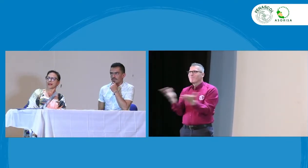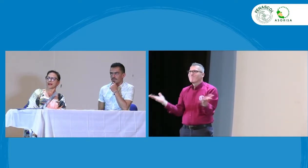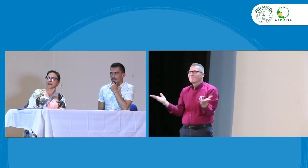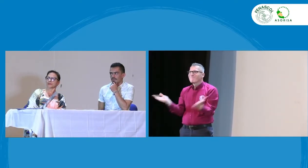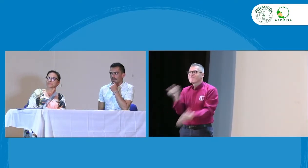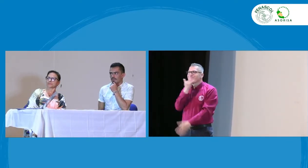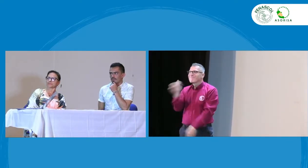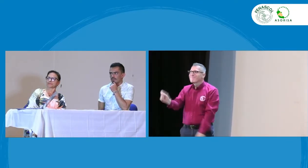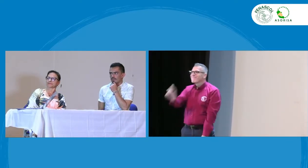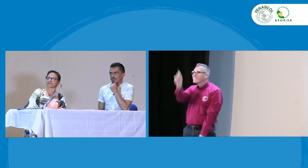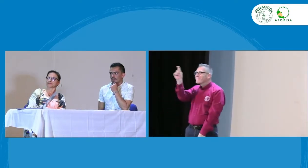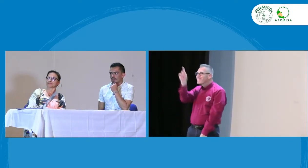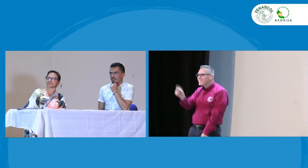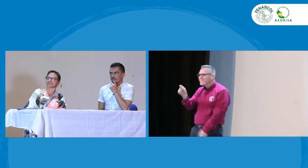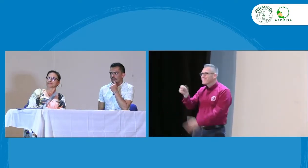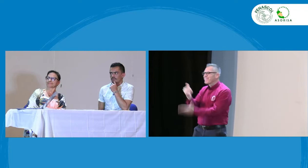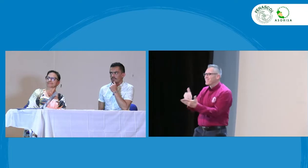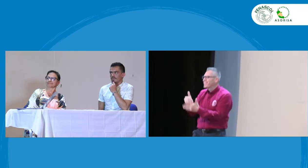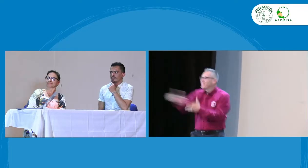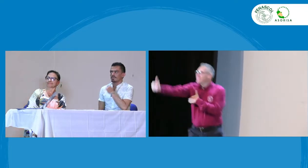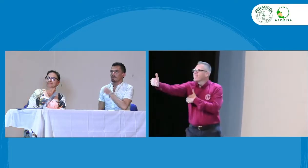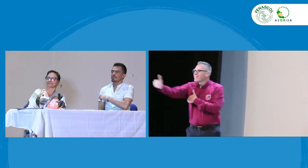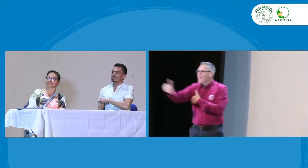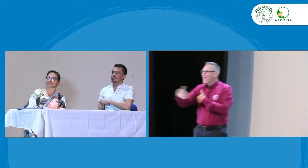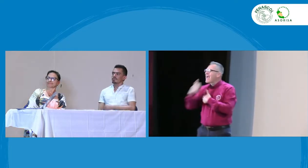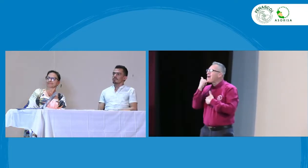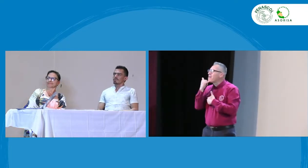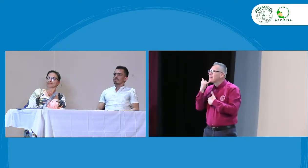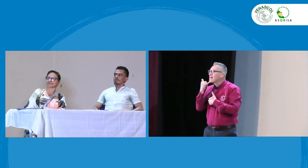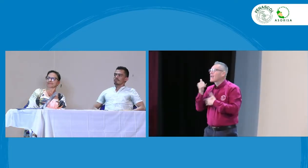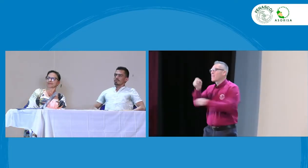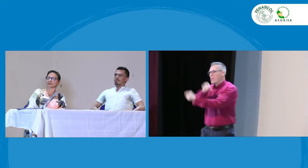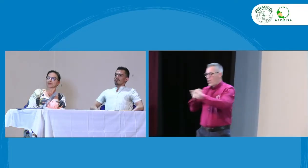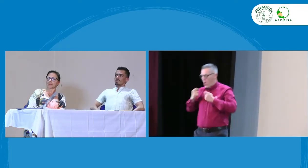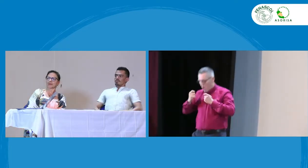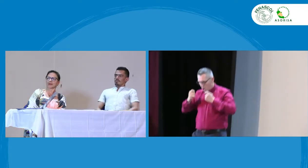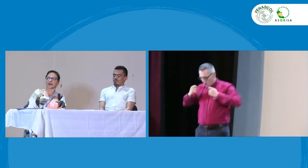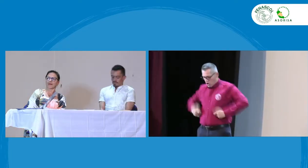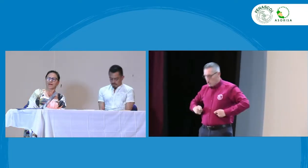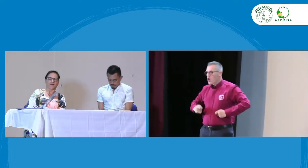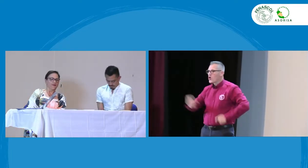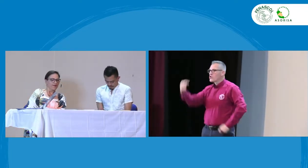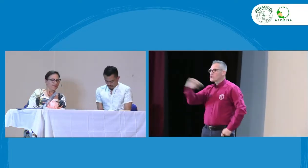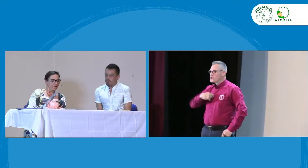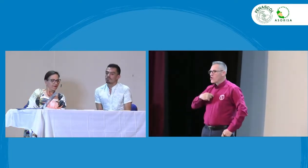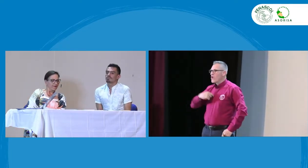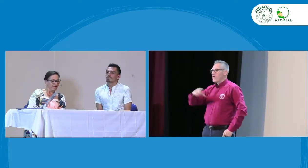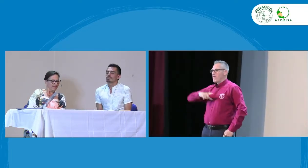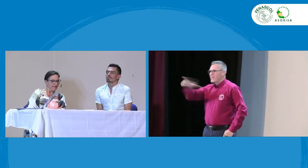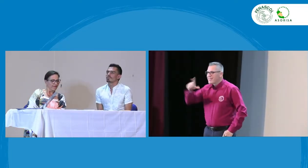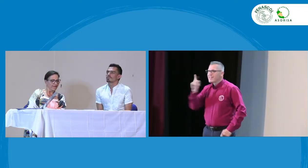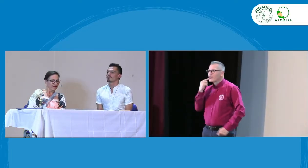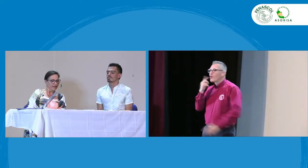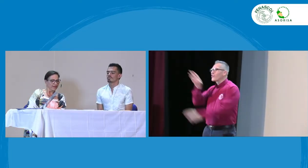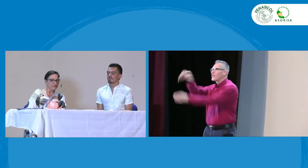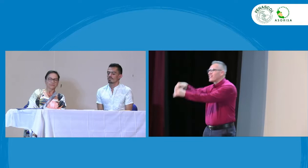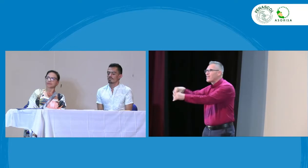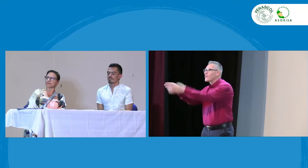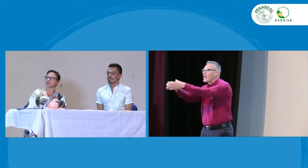todos analicemos cómo está la educación en Colombia y qué viene para más adelante. ¿Qué